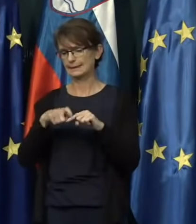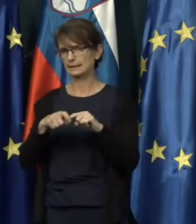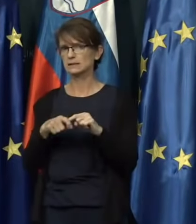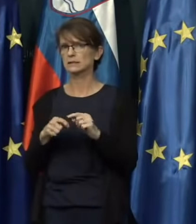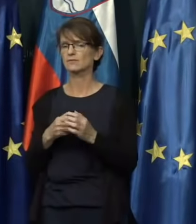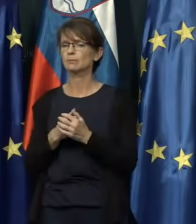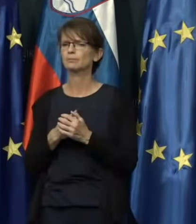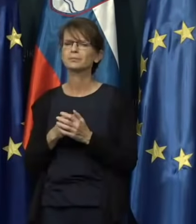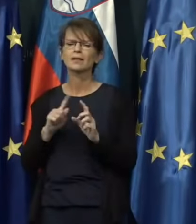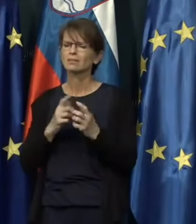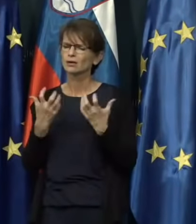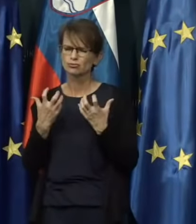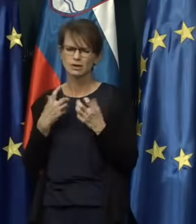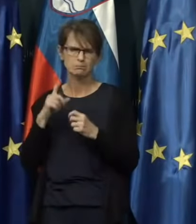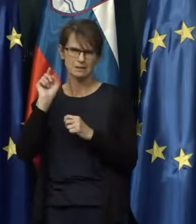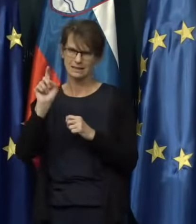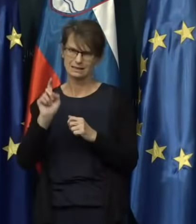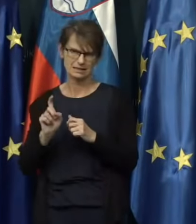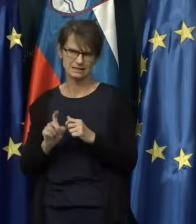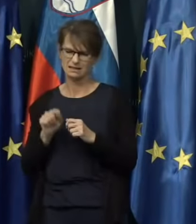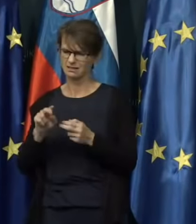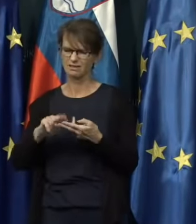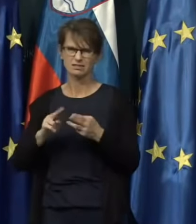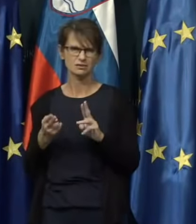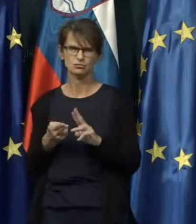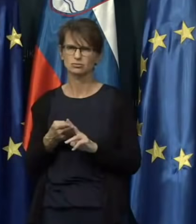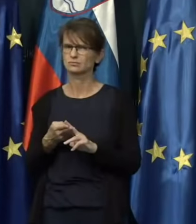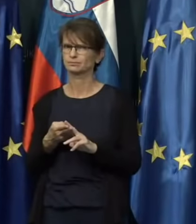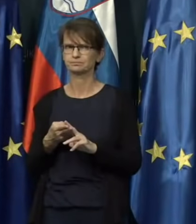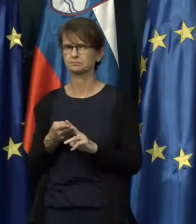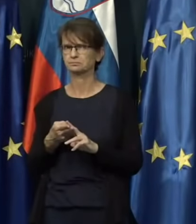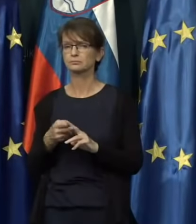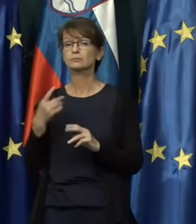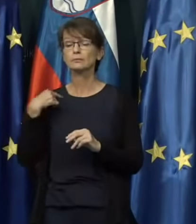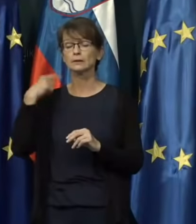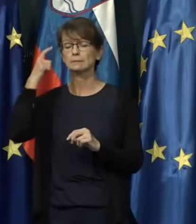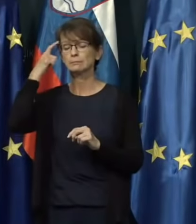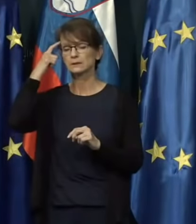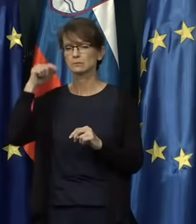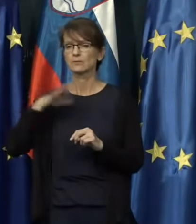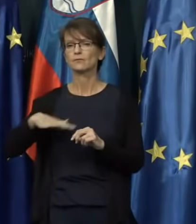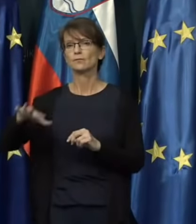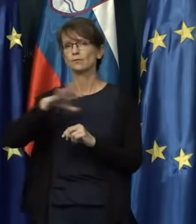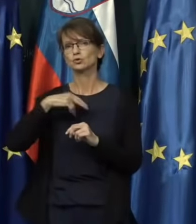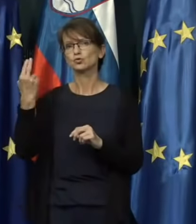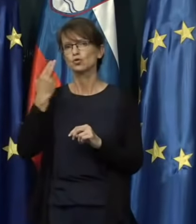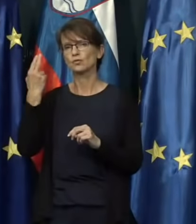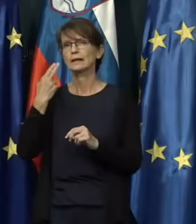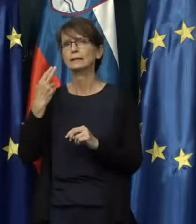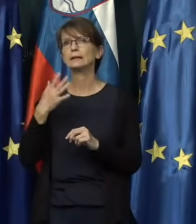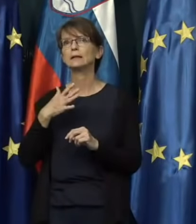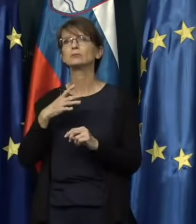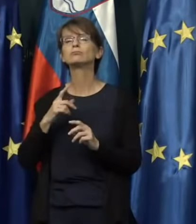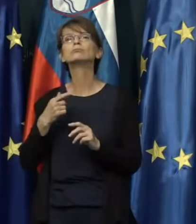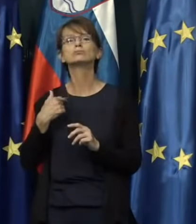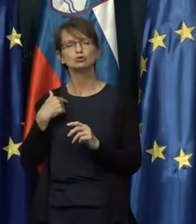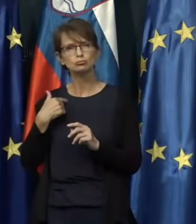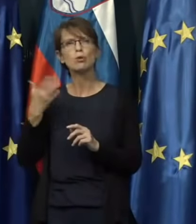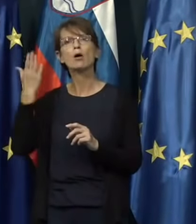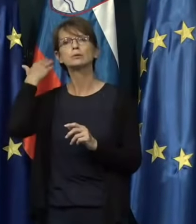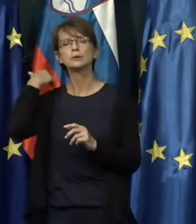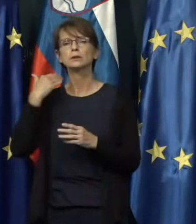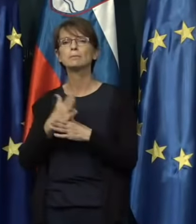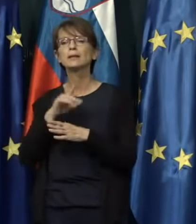kritiko na ta način, ker res mislim, da smo v Sloveniji bili med državami, ki smo